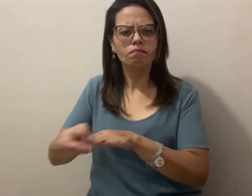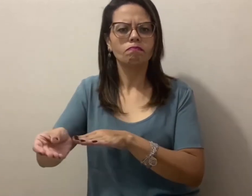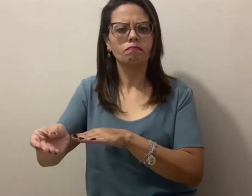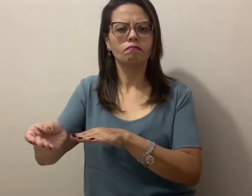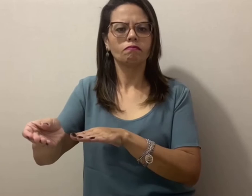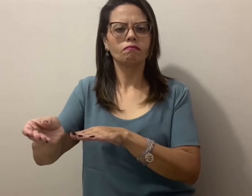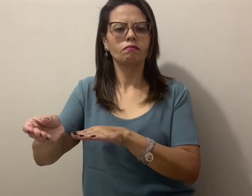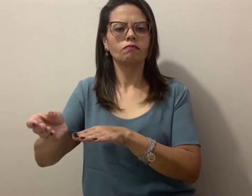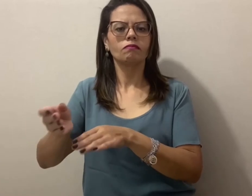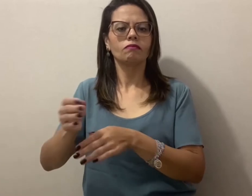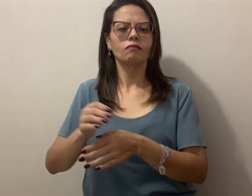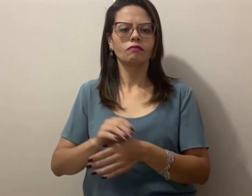Advertir.